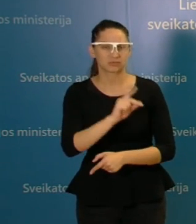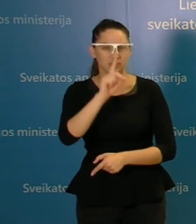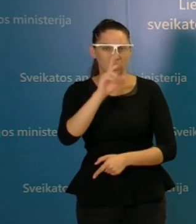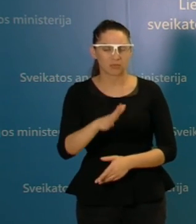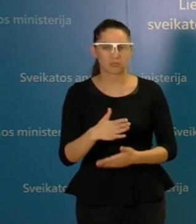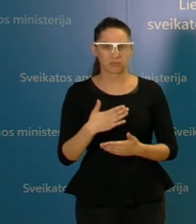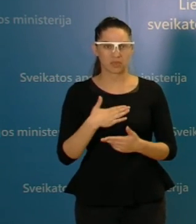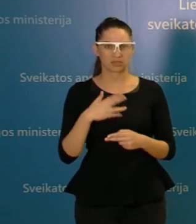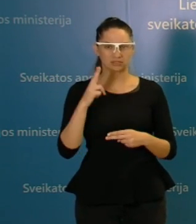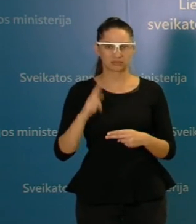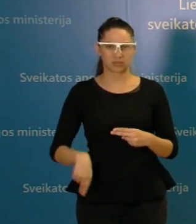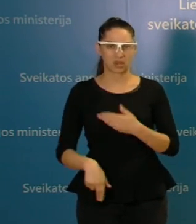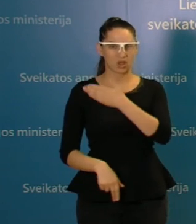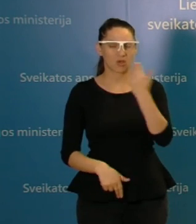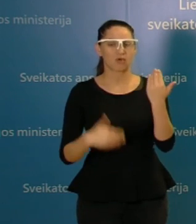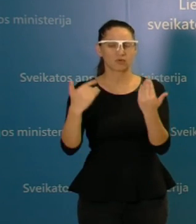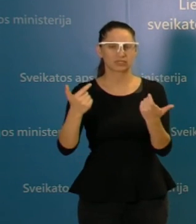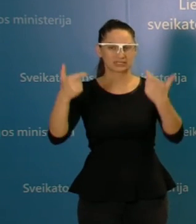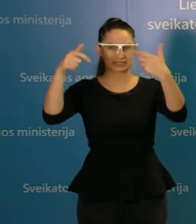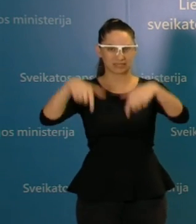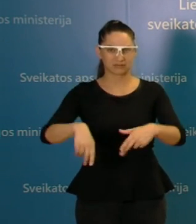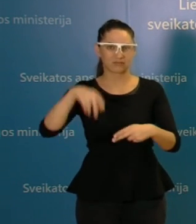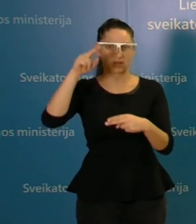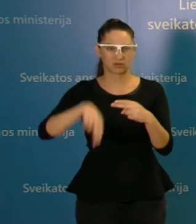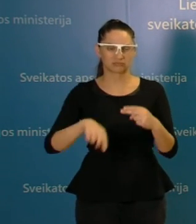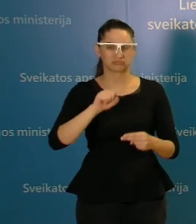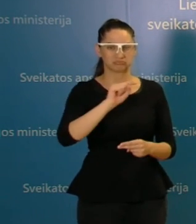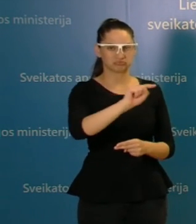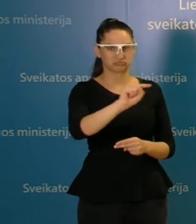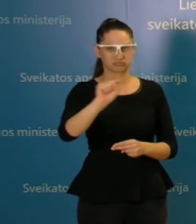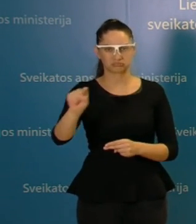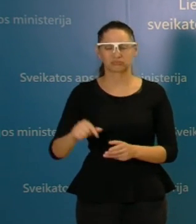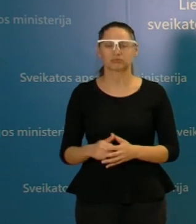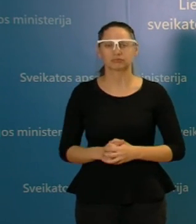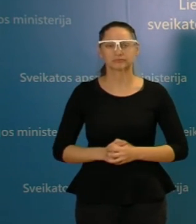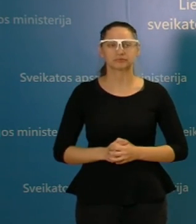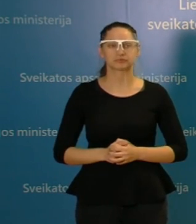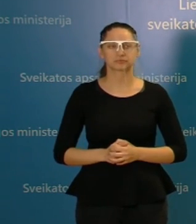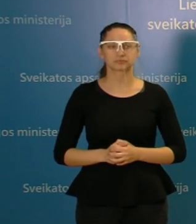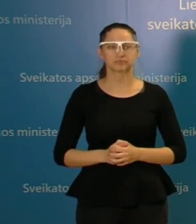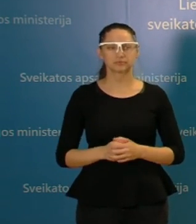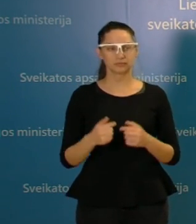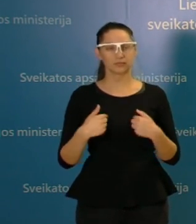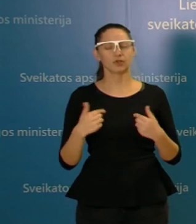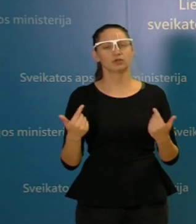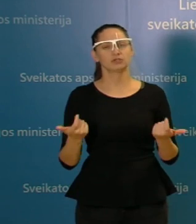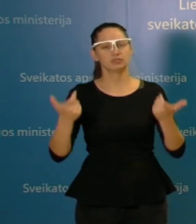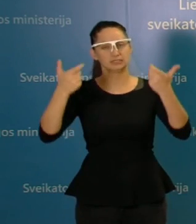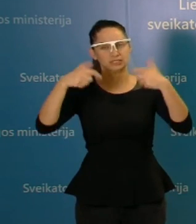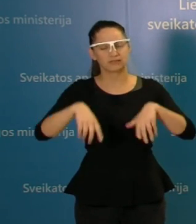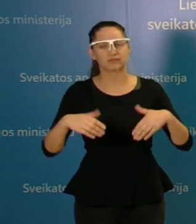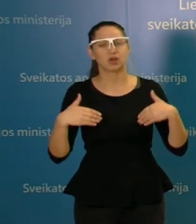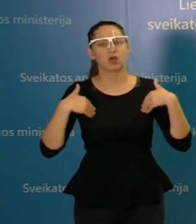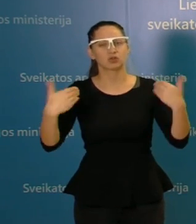mūsų sprendimai, tai yra savaldybės sprendimai. Ir aš vis tik tai raginčiau savaldybės pergalvoti šituos